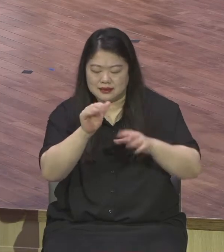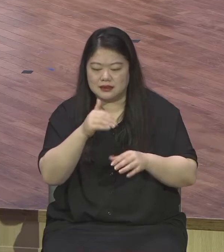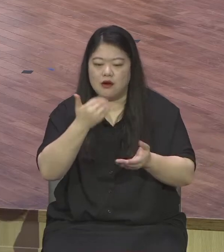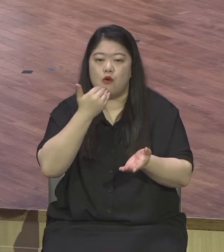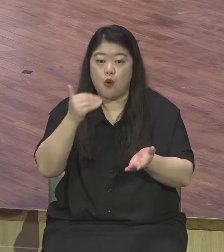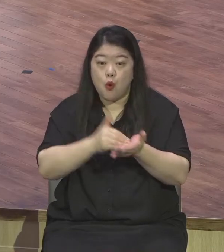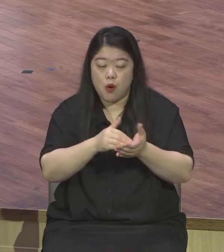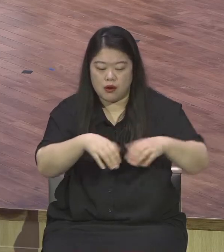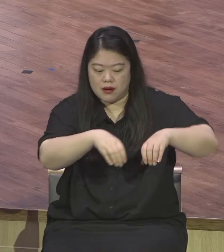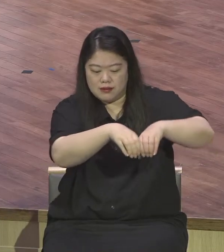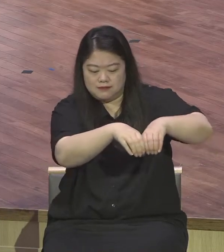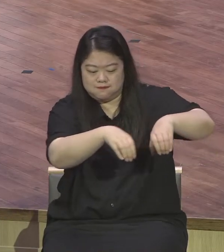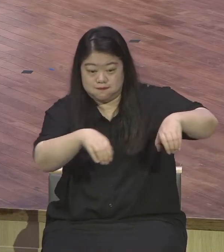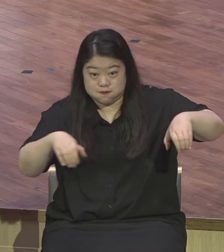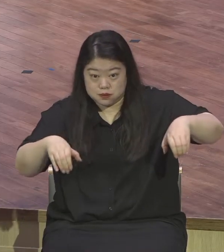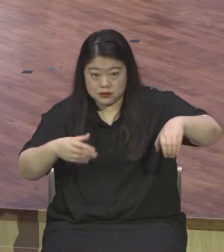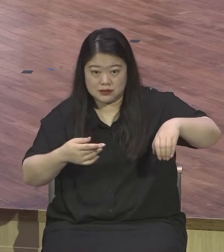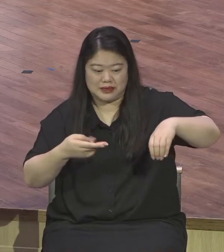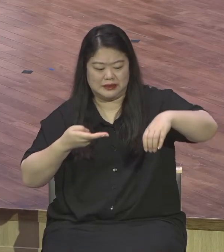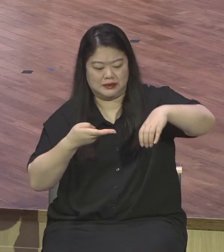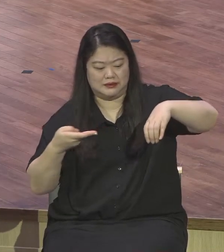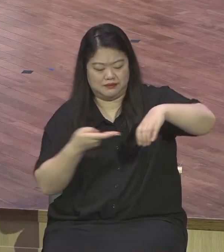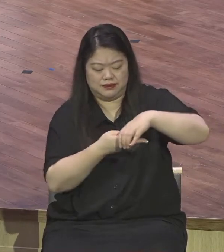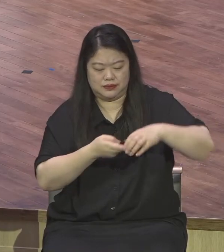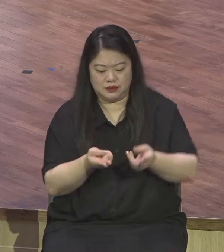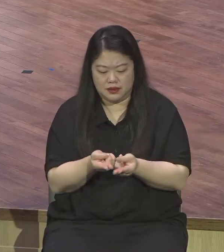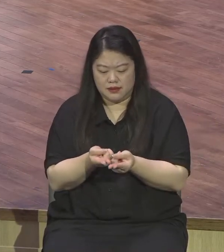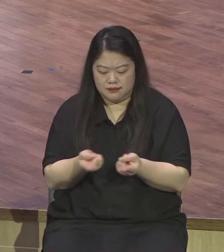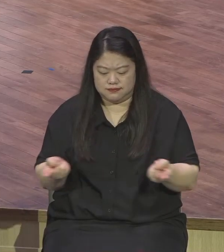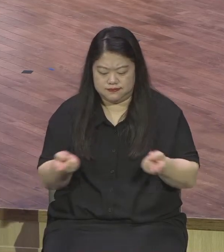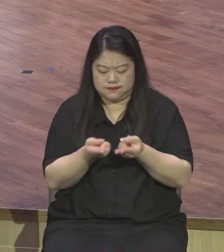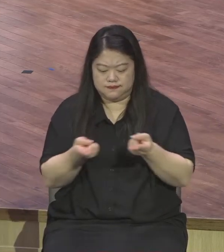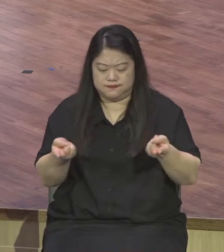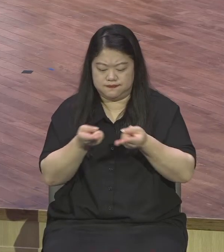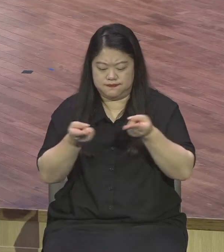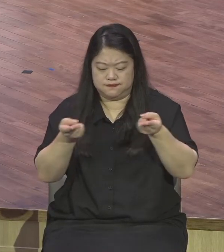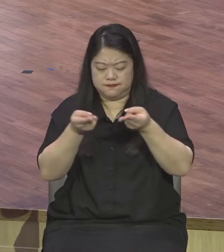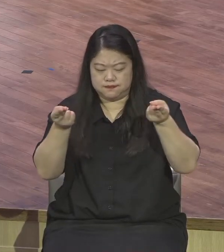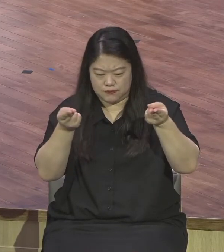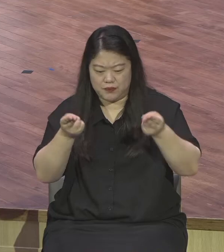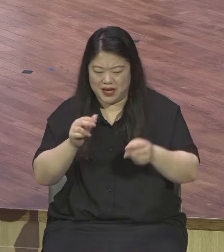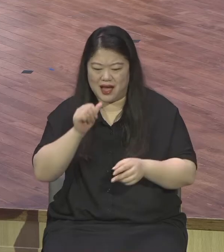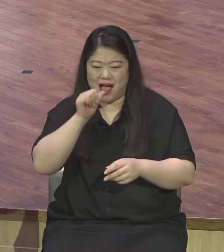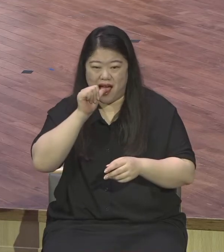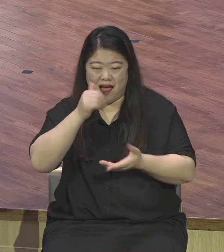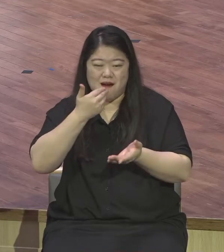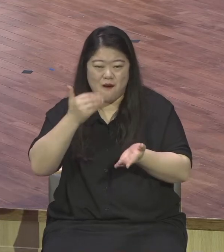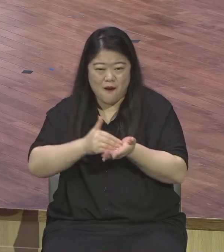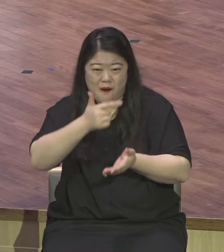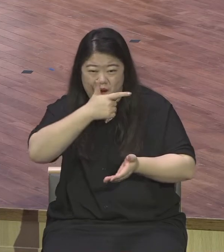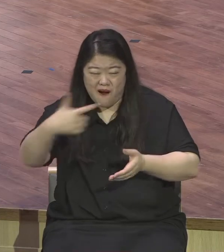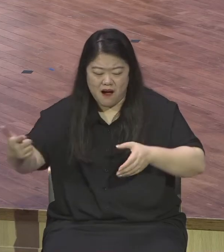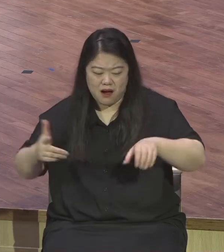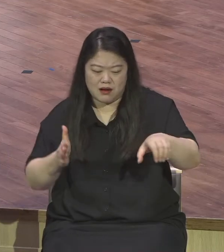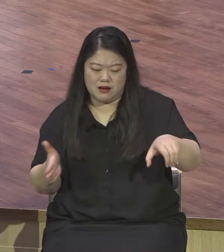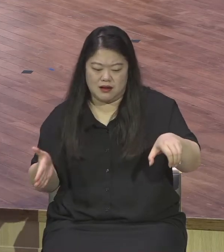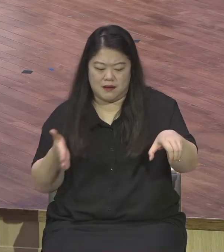그 문을 열어라. 무덤 문을 열고 예수님이 나사로야 나오라.